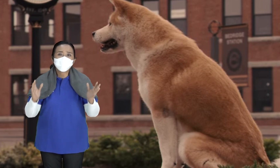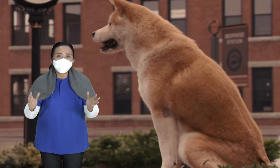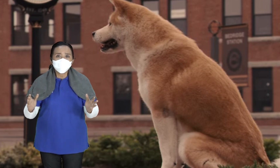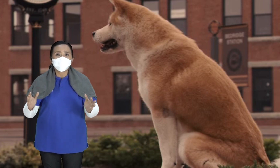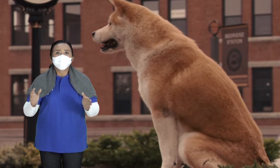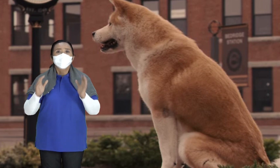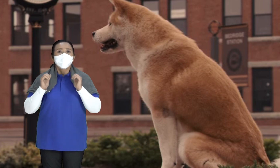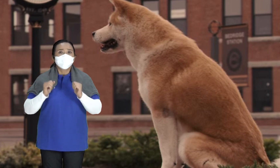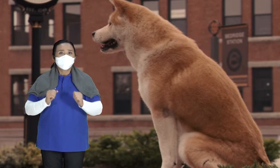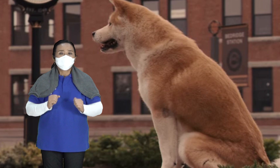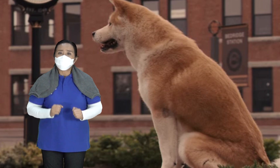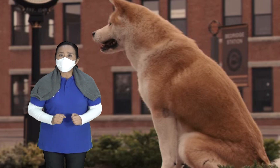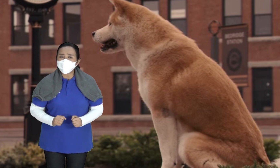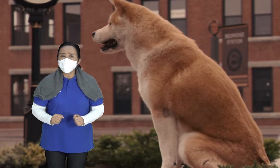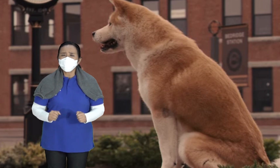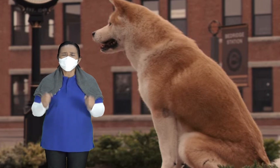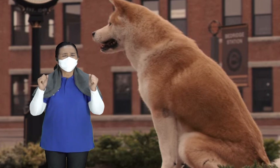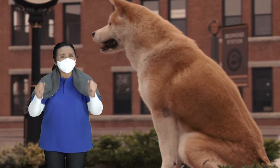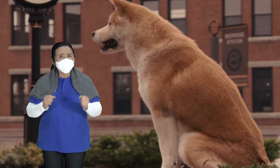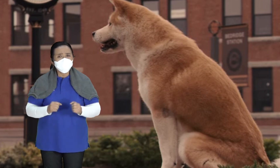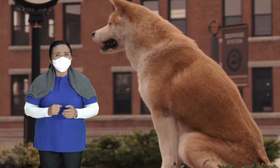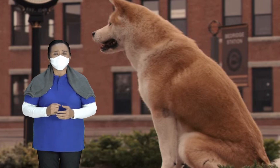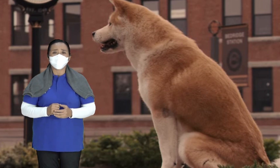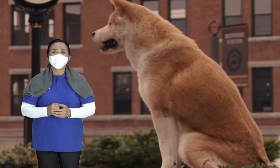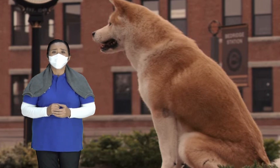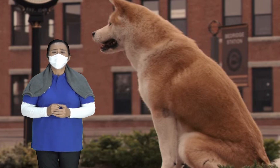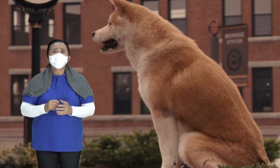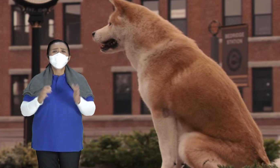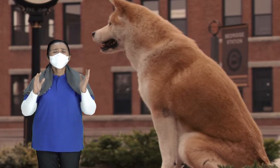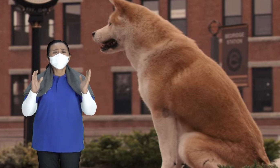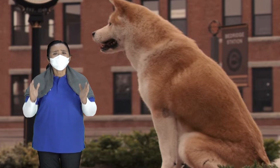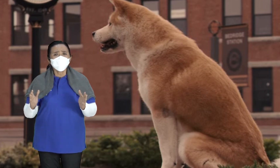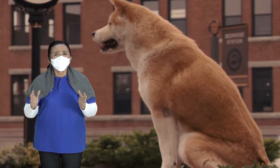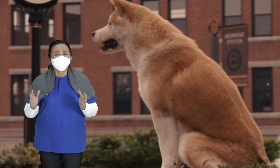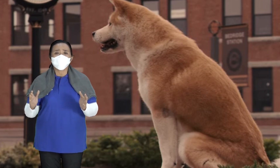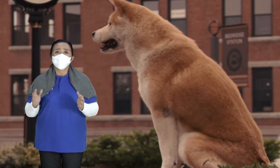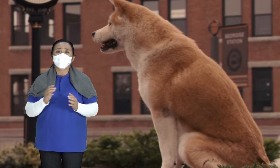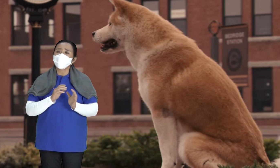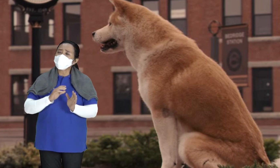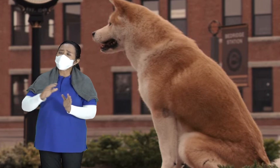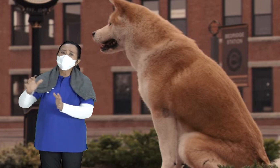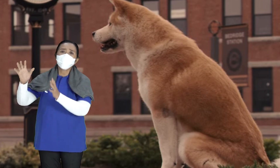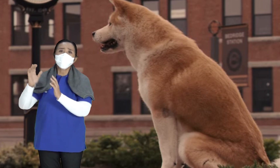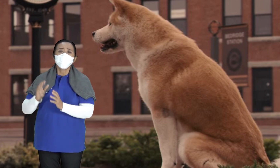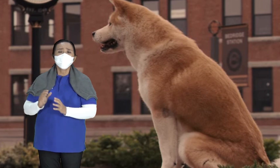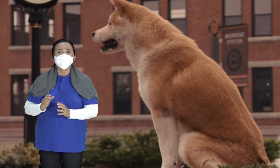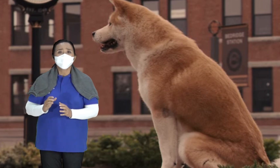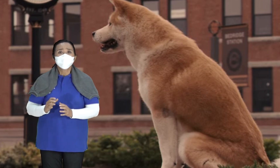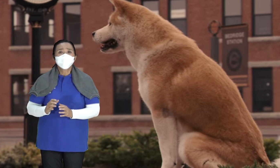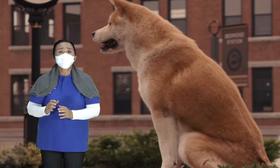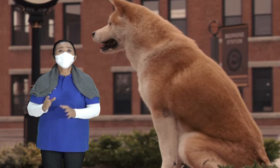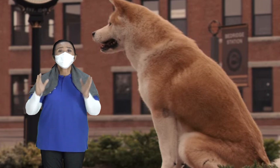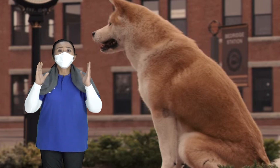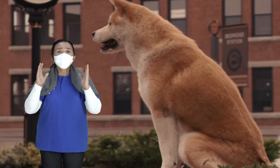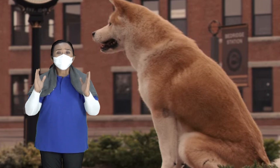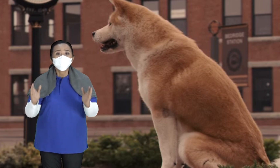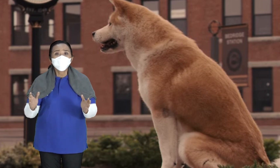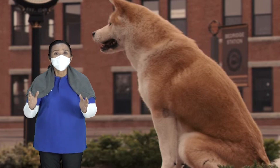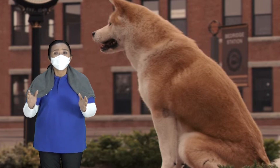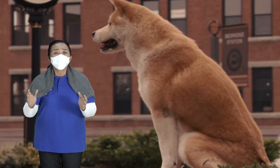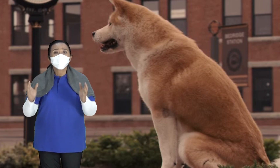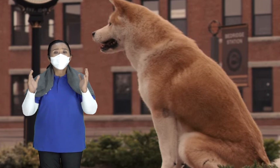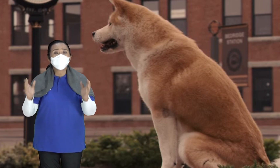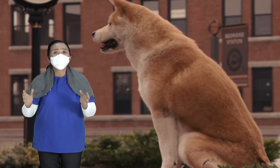tapi Si Hachiko ini setia Dia terus Pergi ke stasiun Untuk